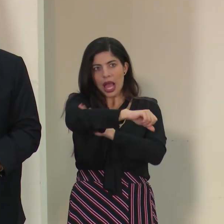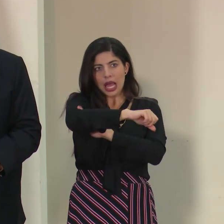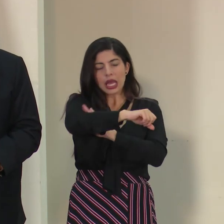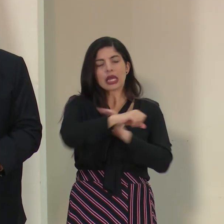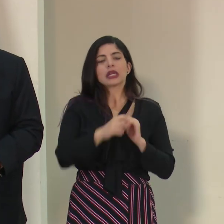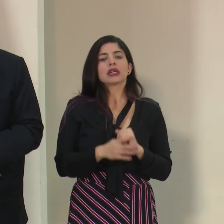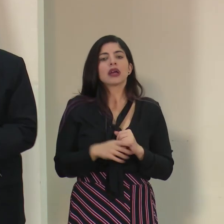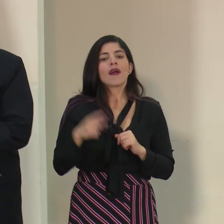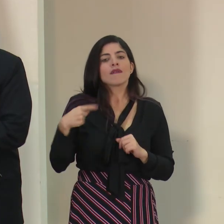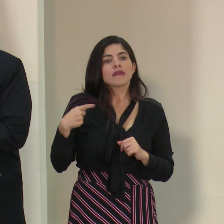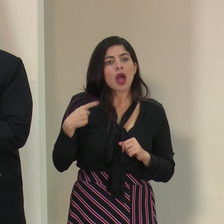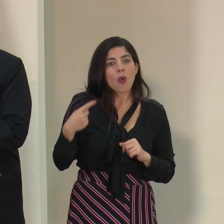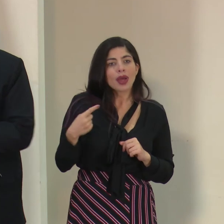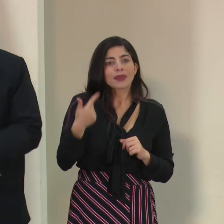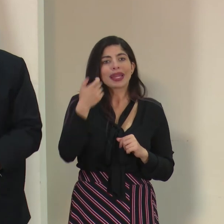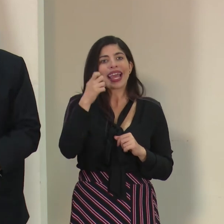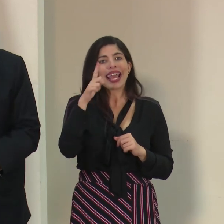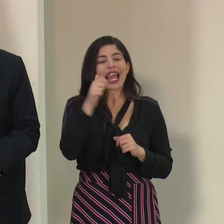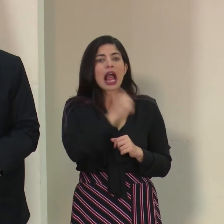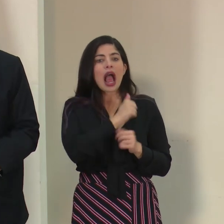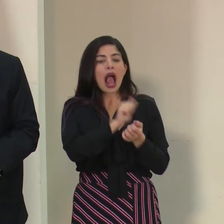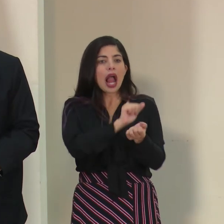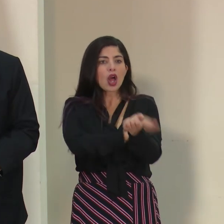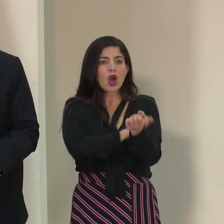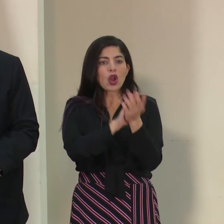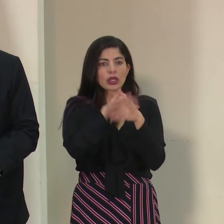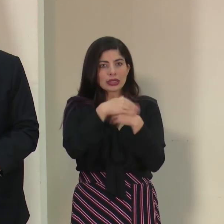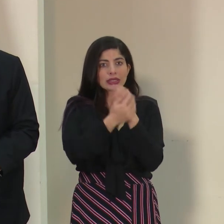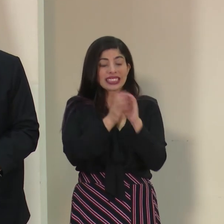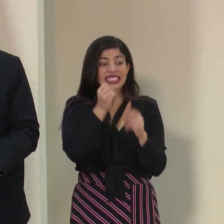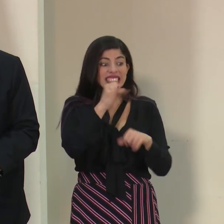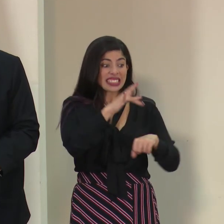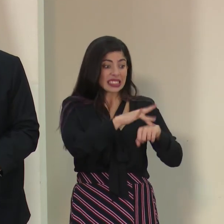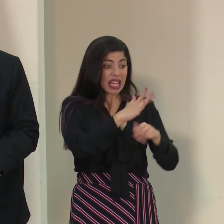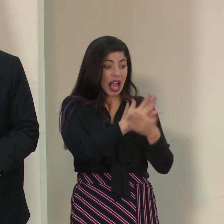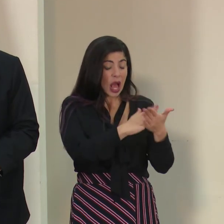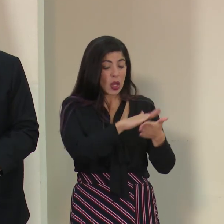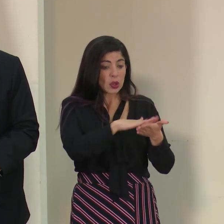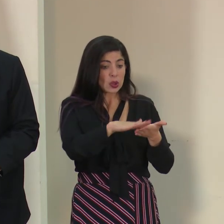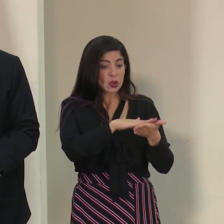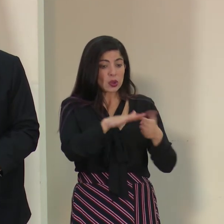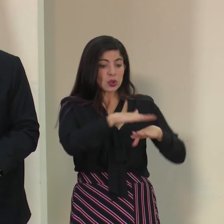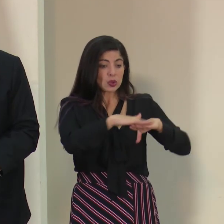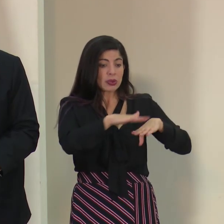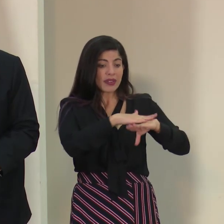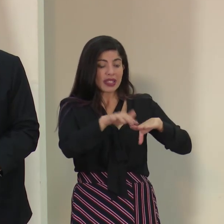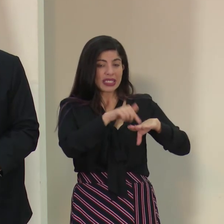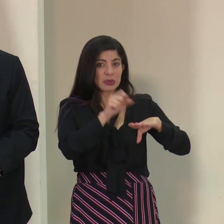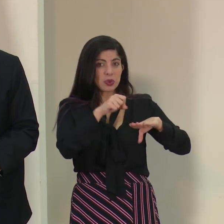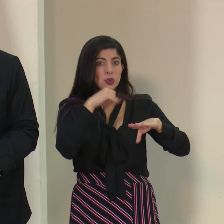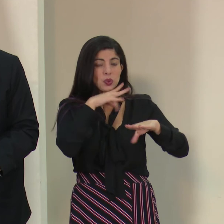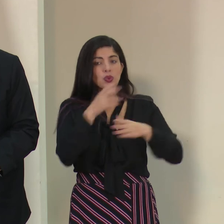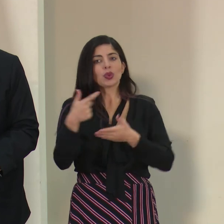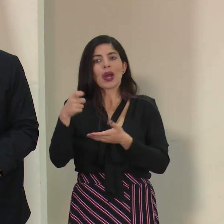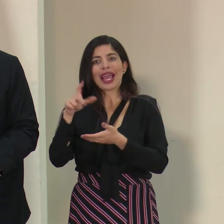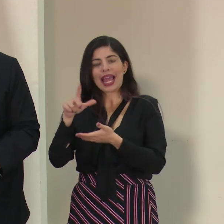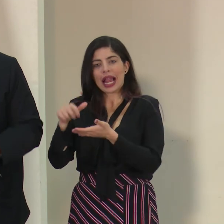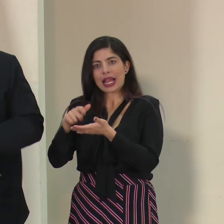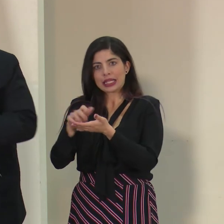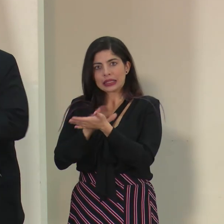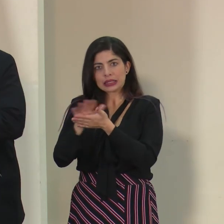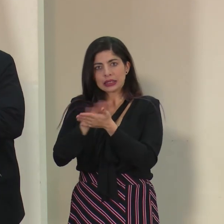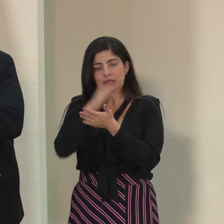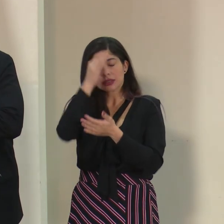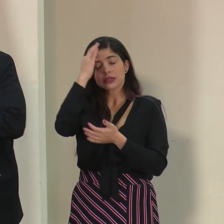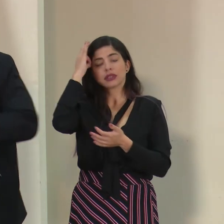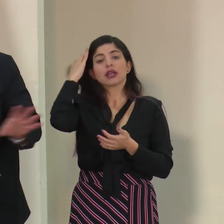estén constantemente con gel, con alcohol, si consideran que tocaron alguna superficie que puede haber estado sucia. Y